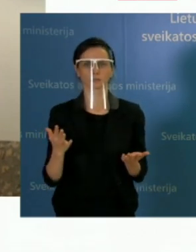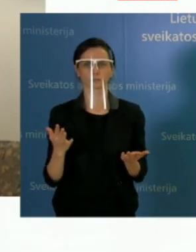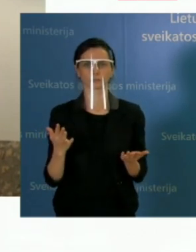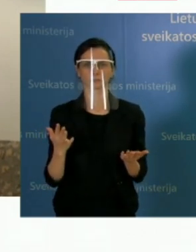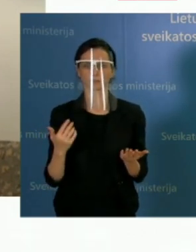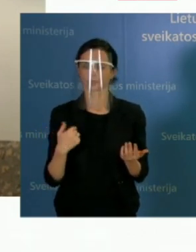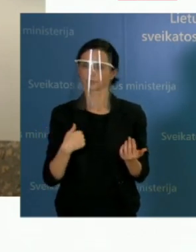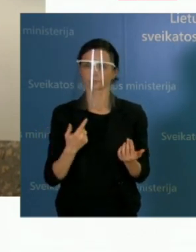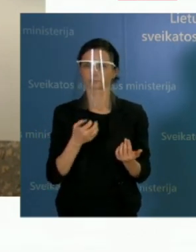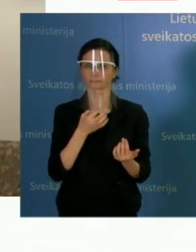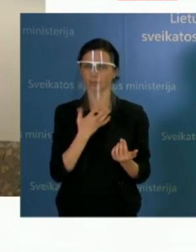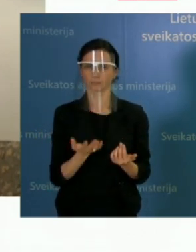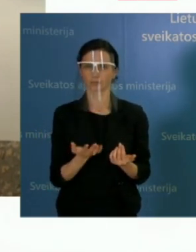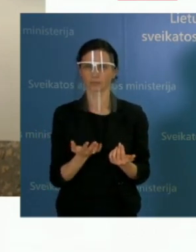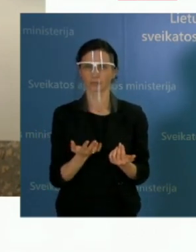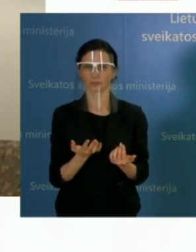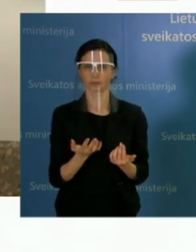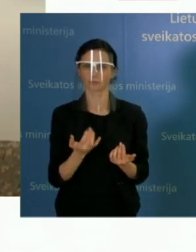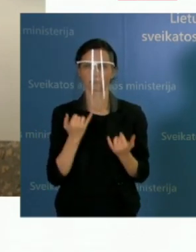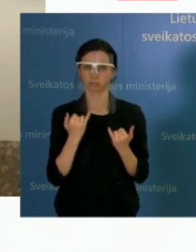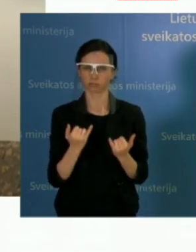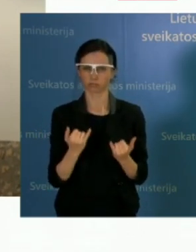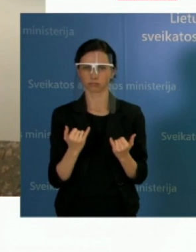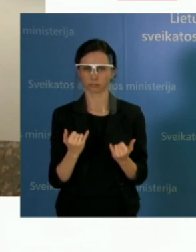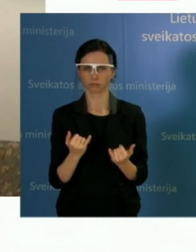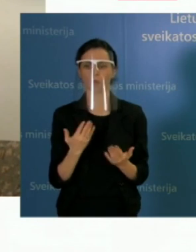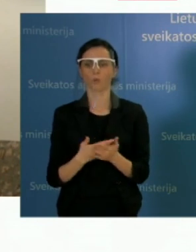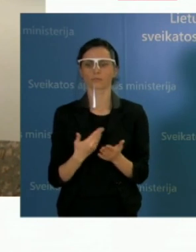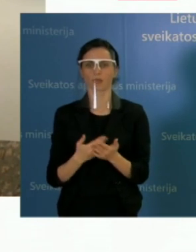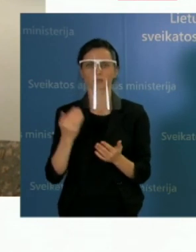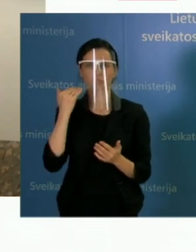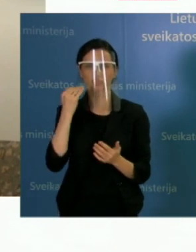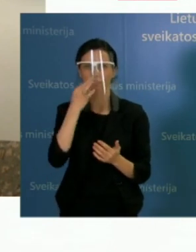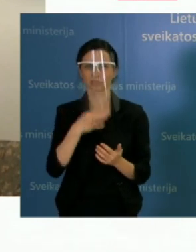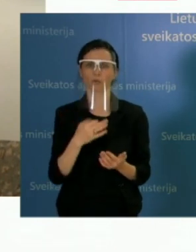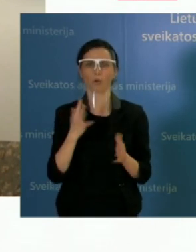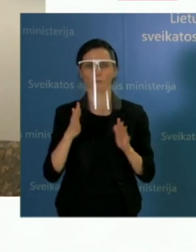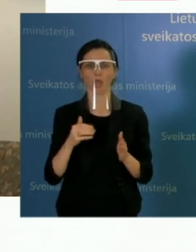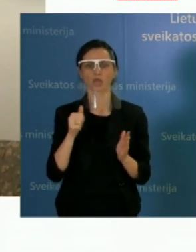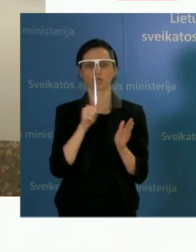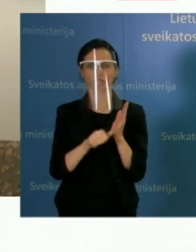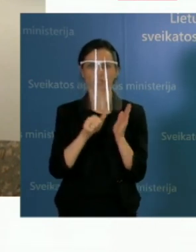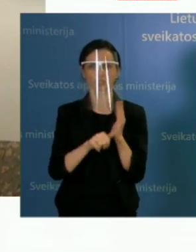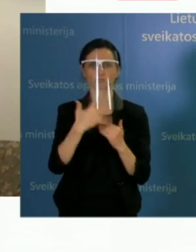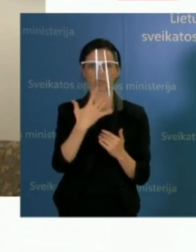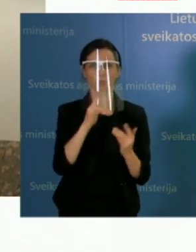labai nepalankęs. Nes mums yra prognozojama, kad reikės 65 lovų reanimacijos.